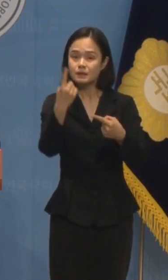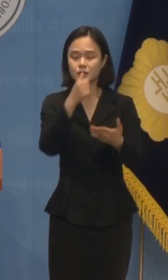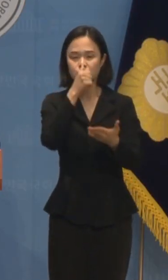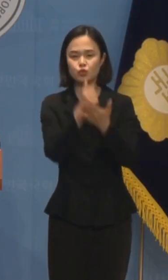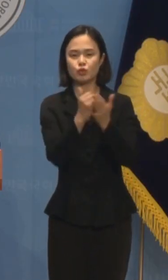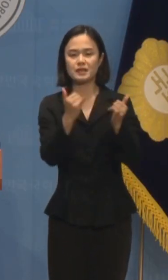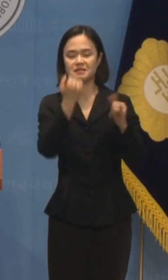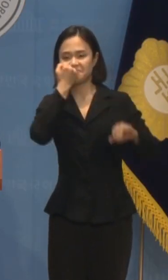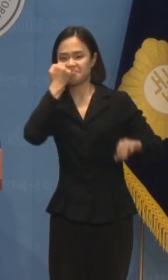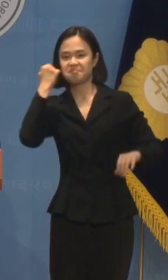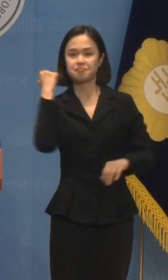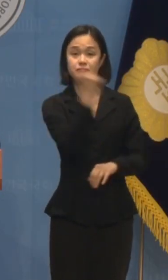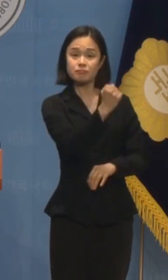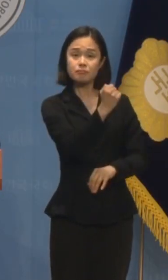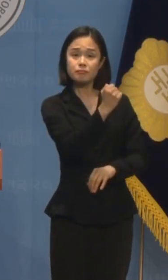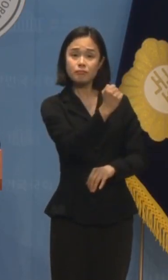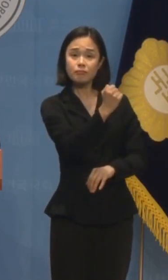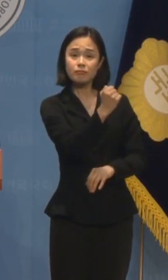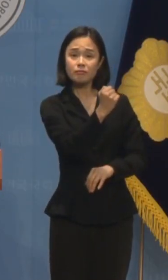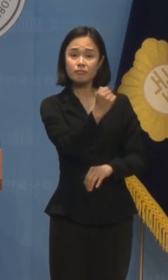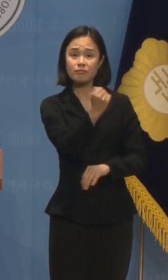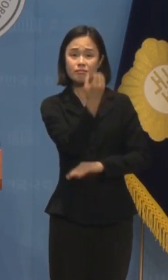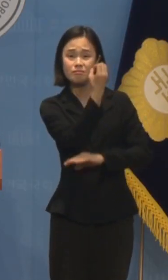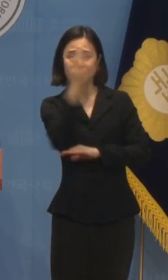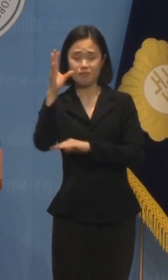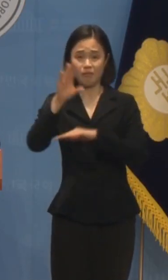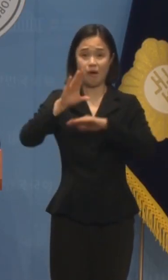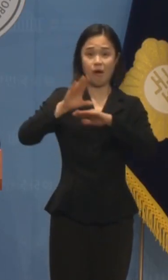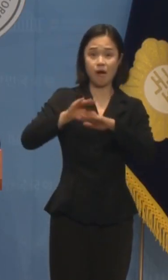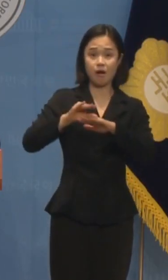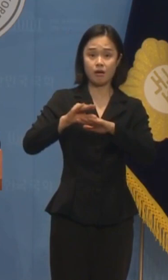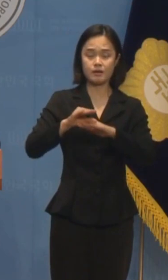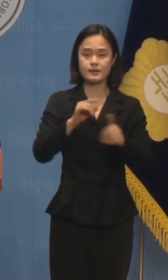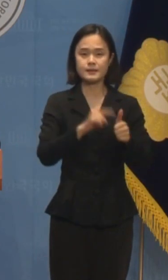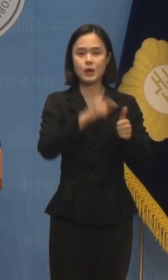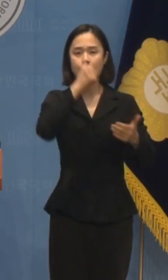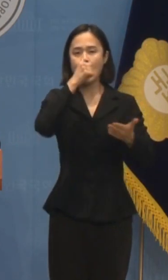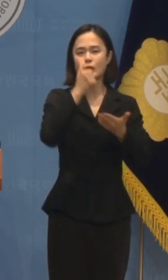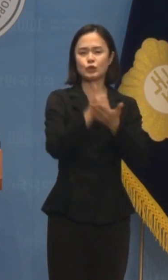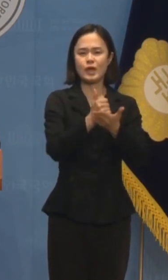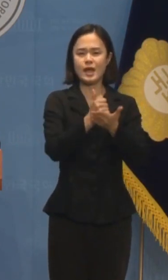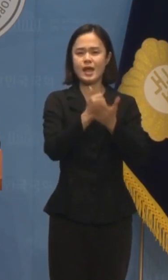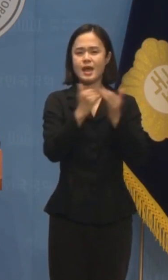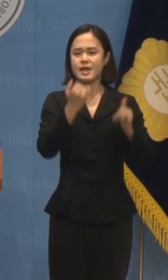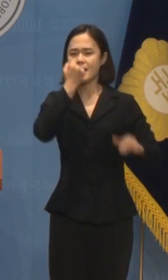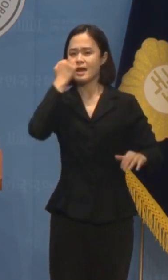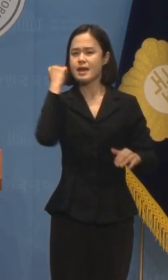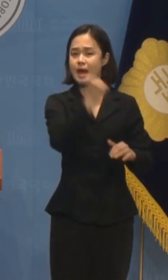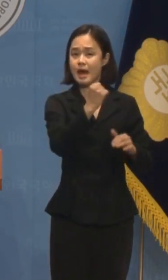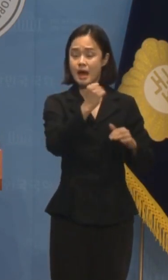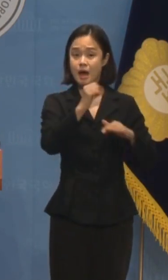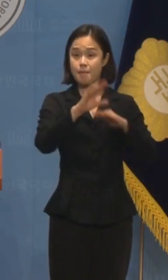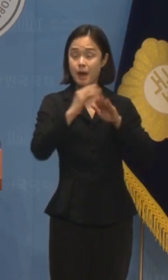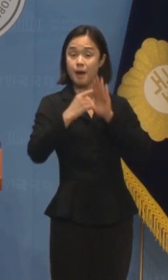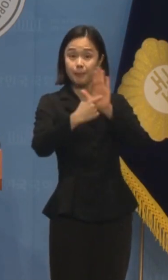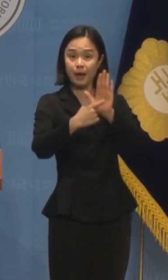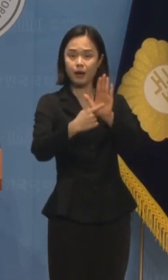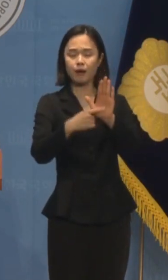언론의 범죄자인 양 공표하는 것은 명백한 명예훼손이고